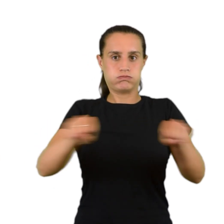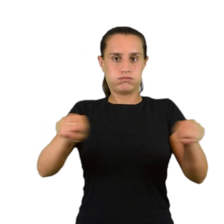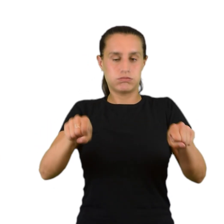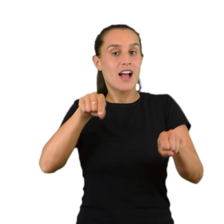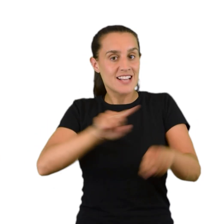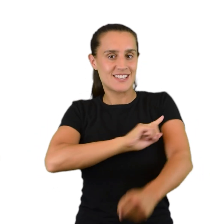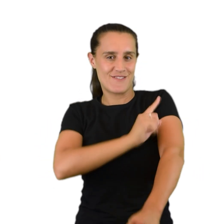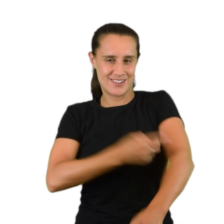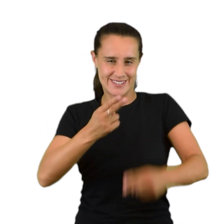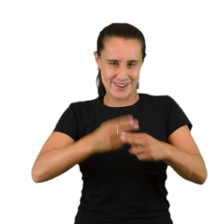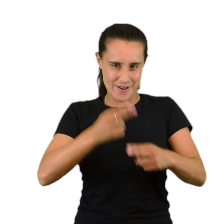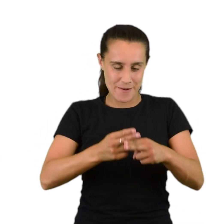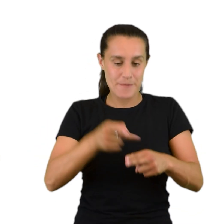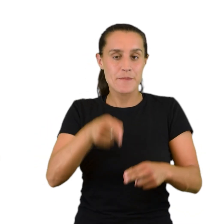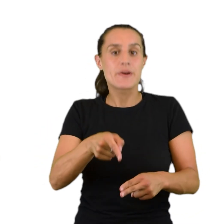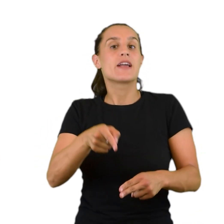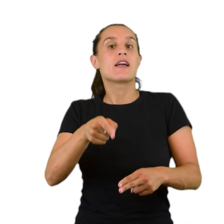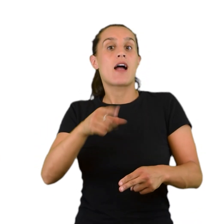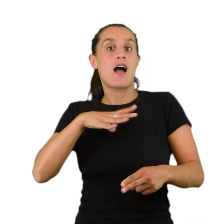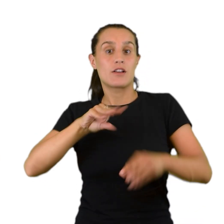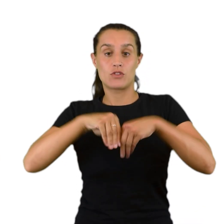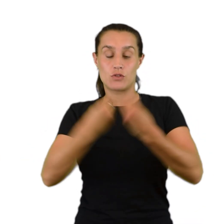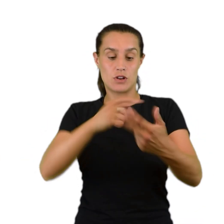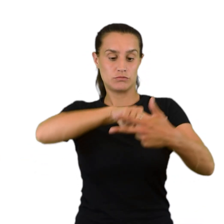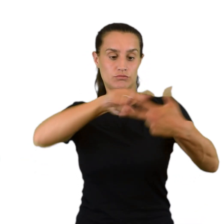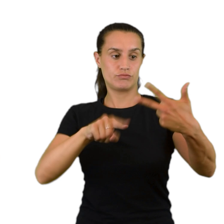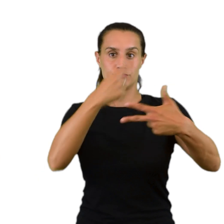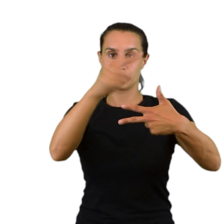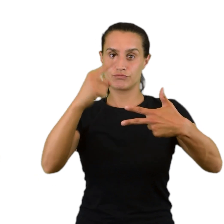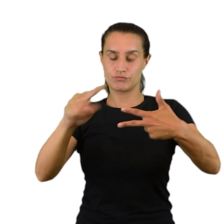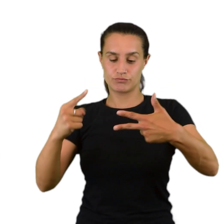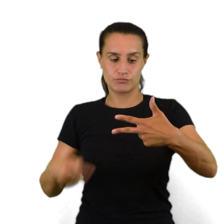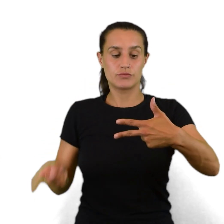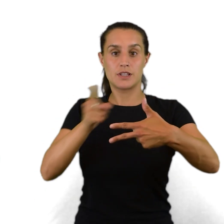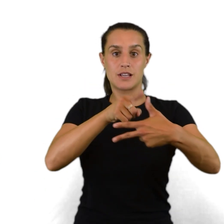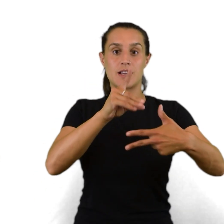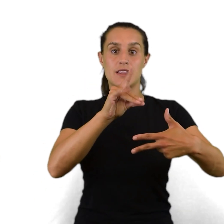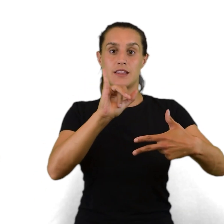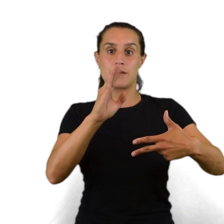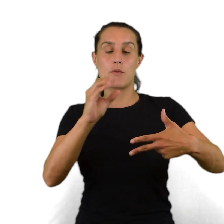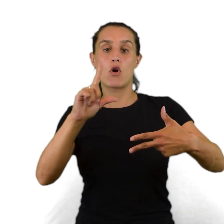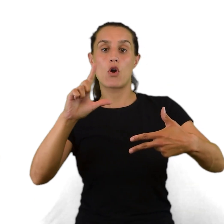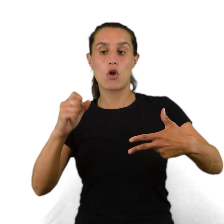tres tipos de fuerzas de Van der Waals. Dipolo-dipolo, se llaman también fuerzas de Kison.